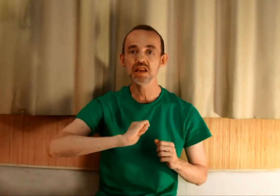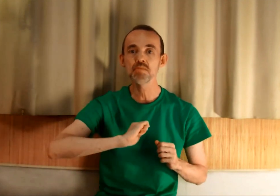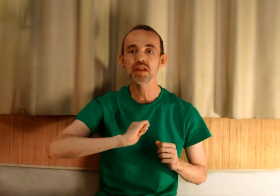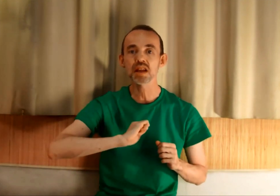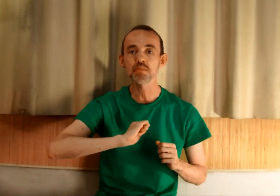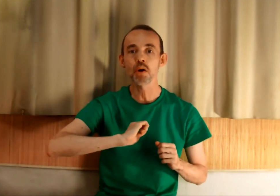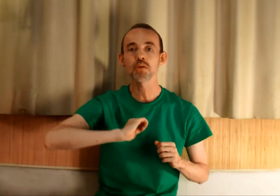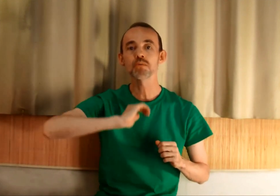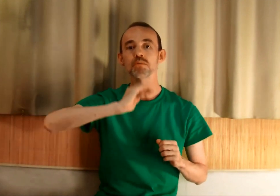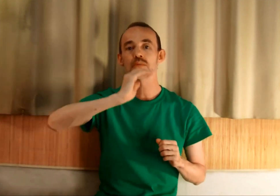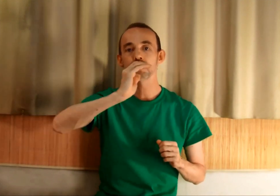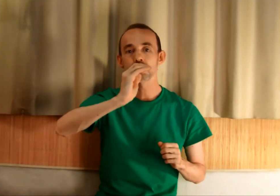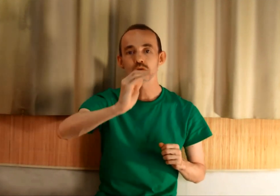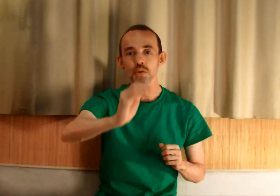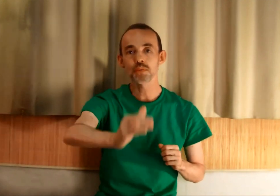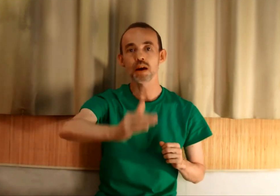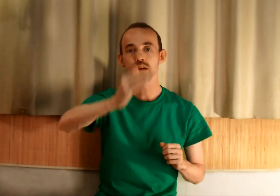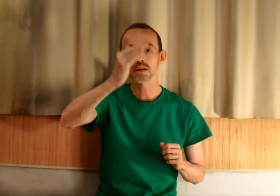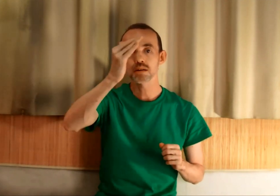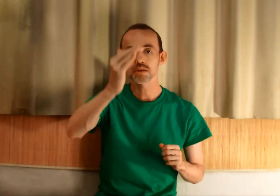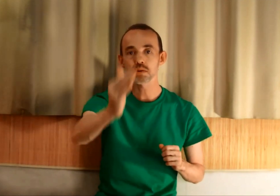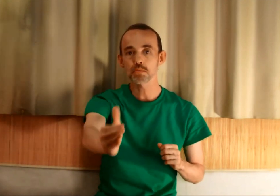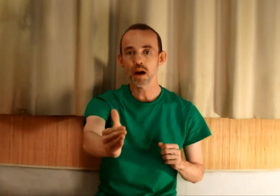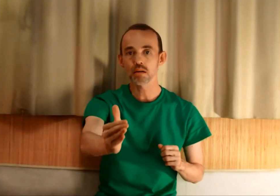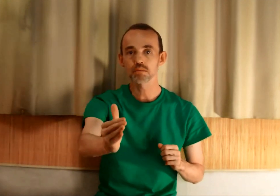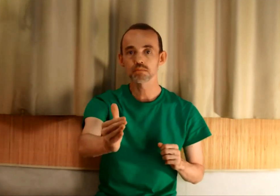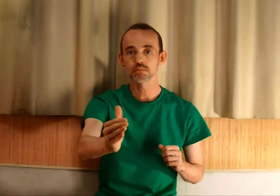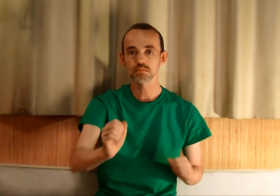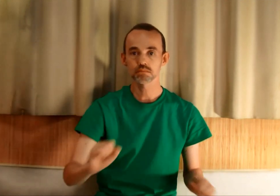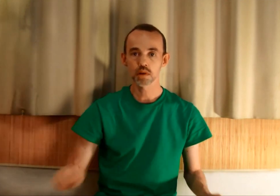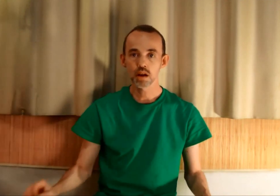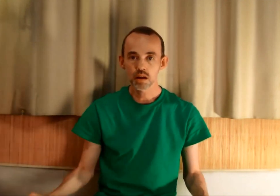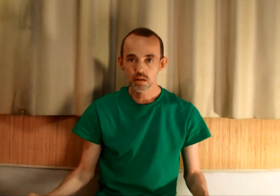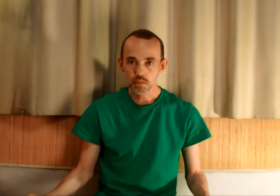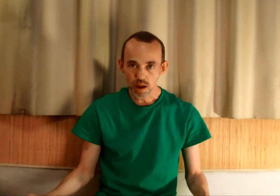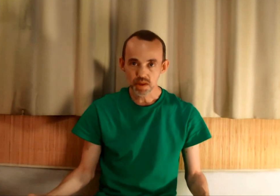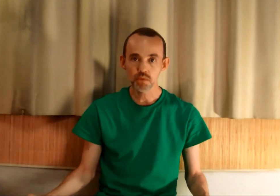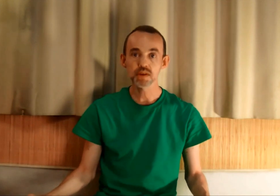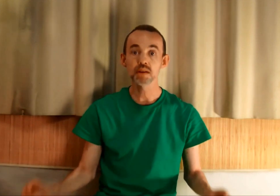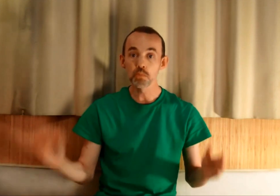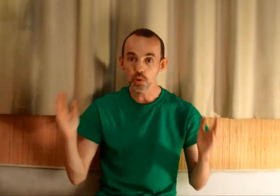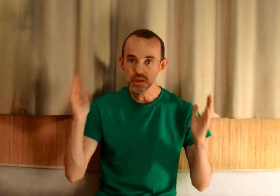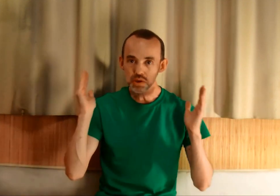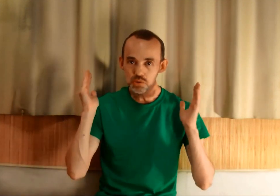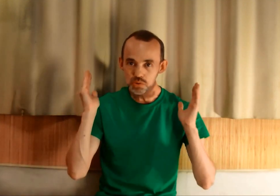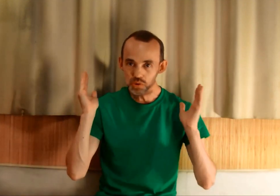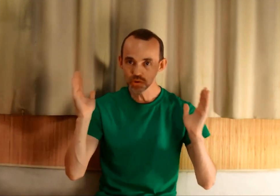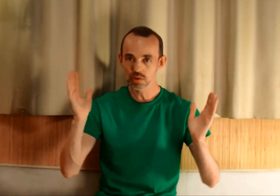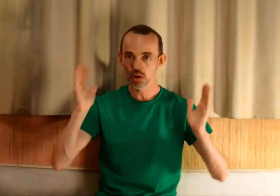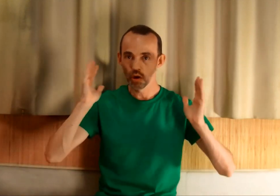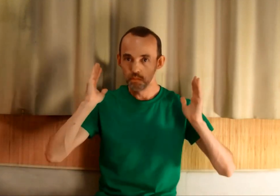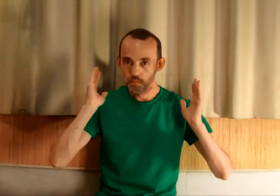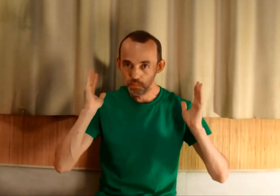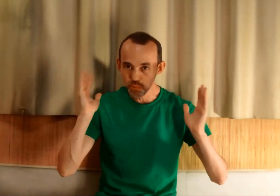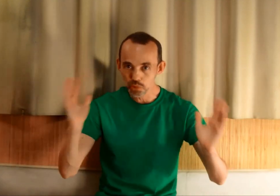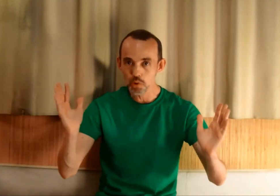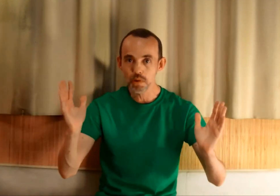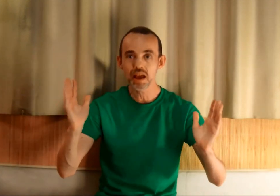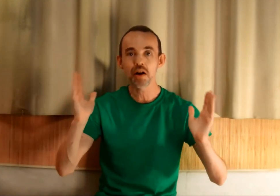immédiatement, je fais ce pas. Voilà, maintenant vous avez le processus plus complet,